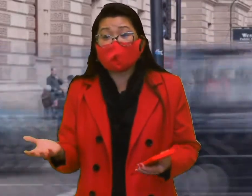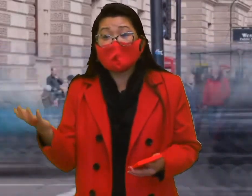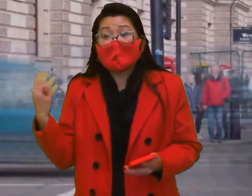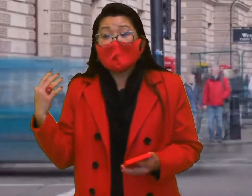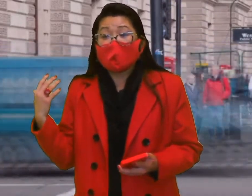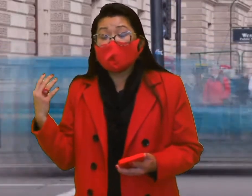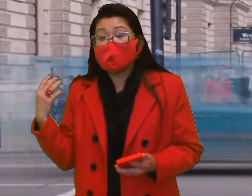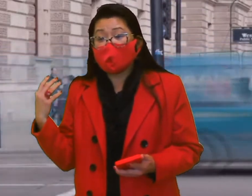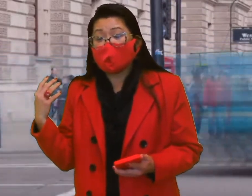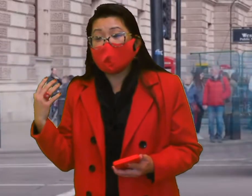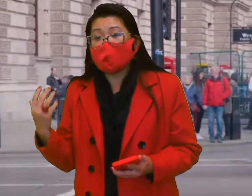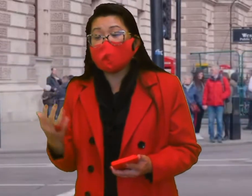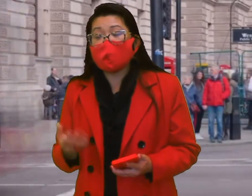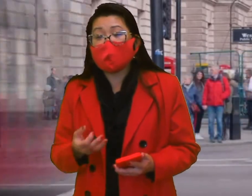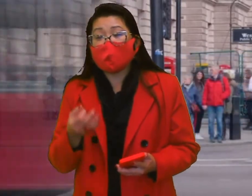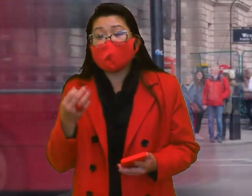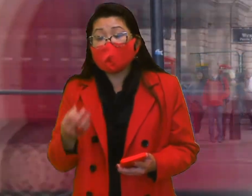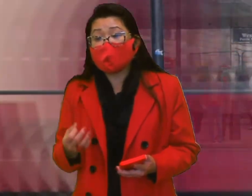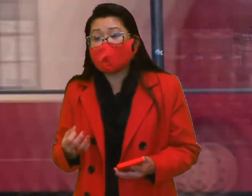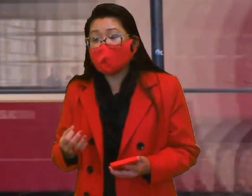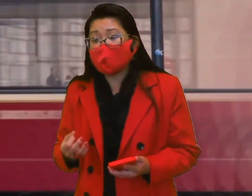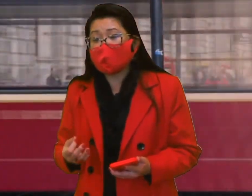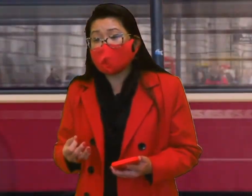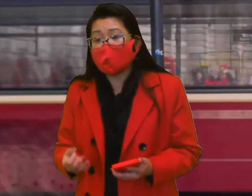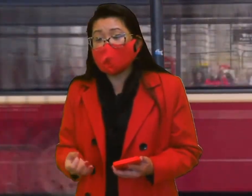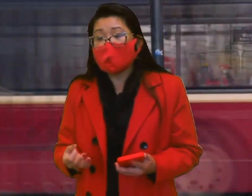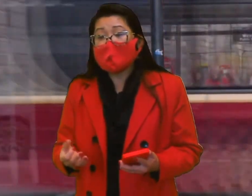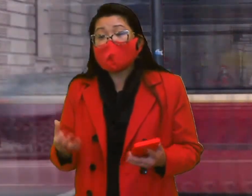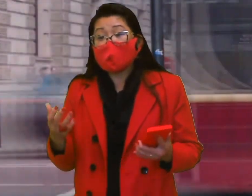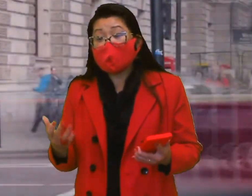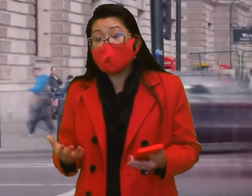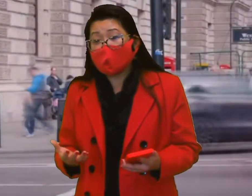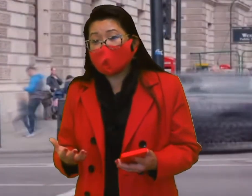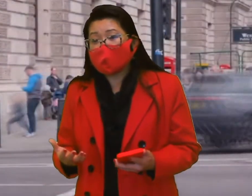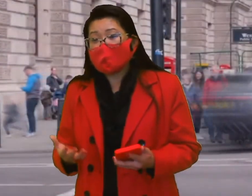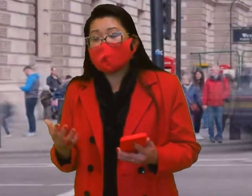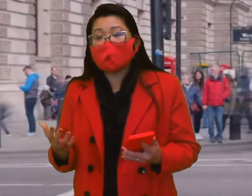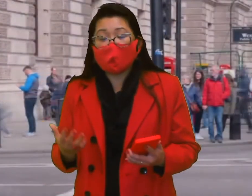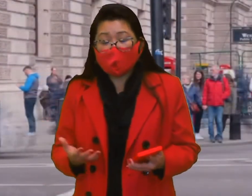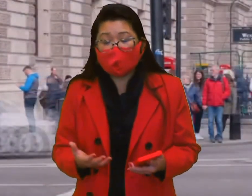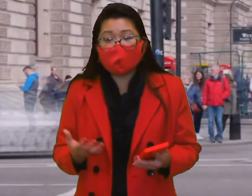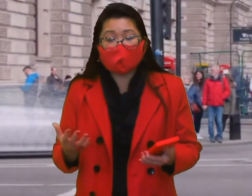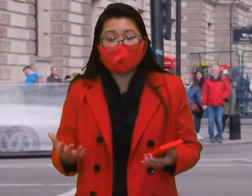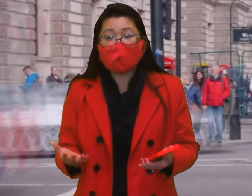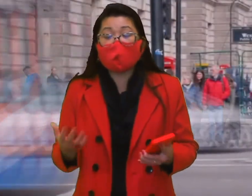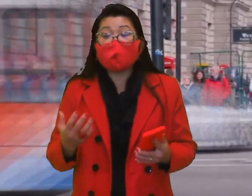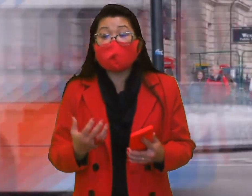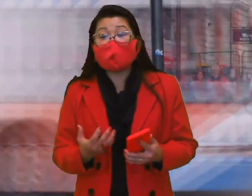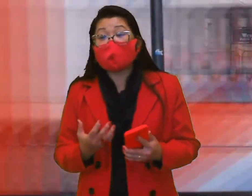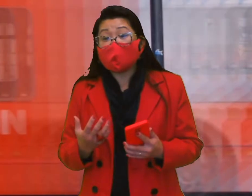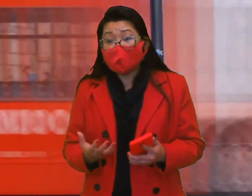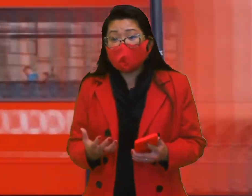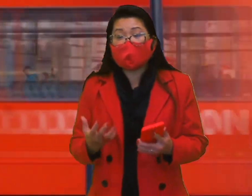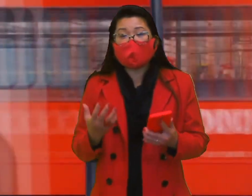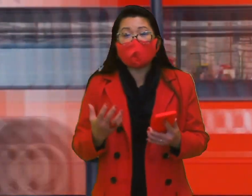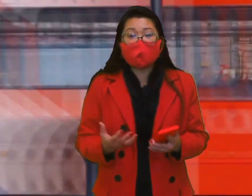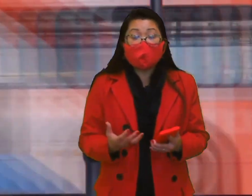anteriormente sobre a flexibilização curricular. Então, nós educadores precisamos garantir